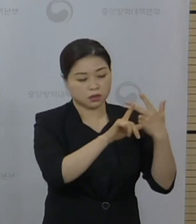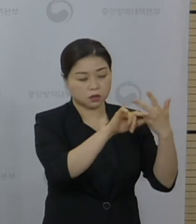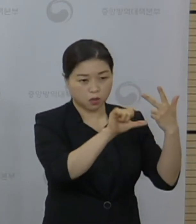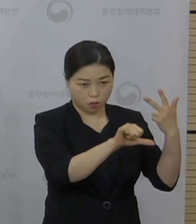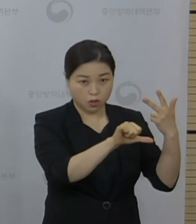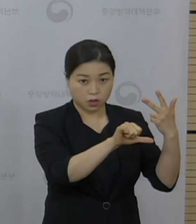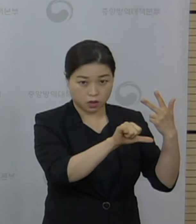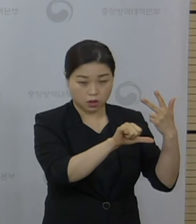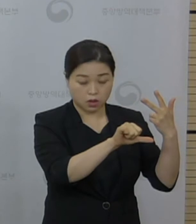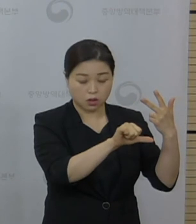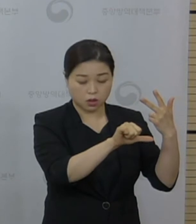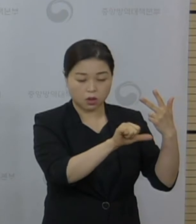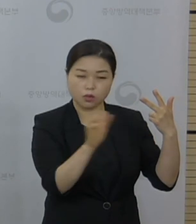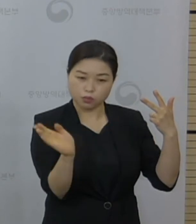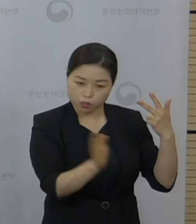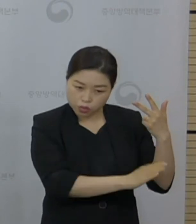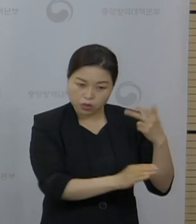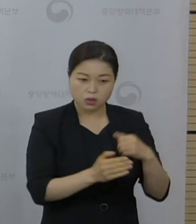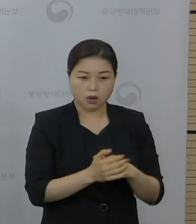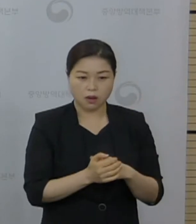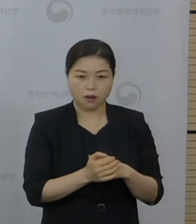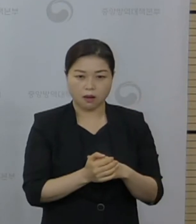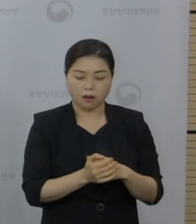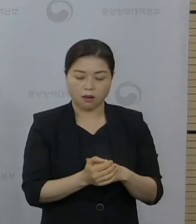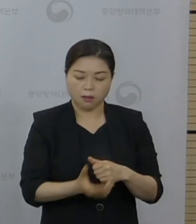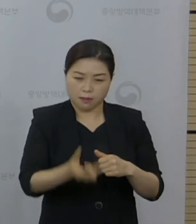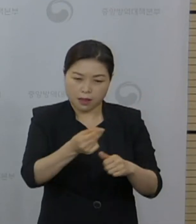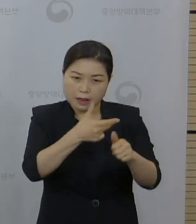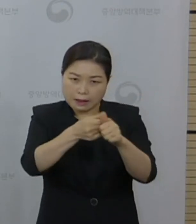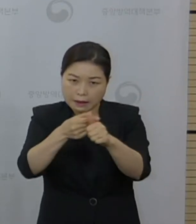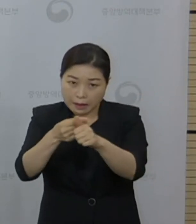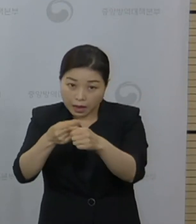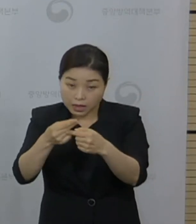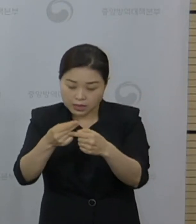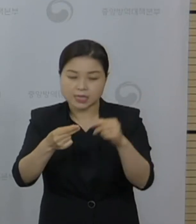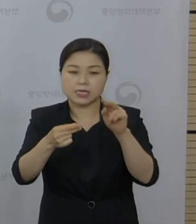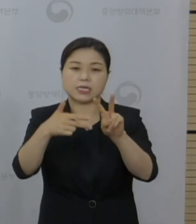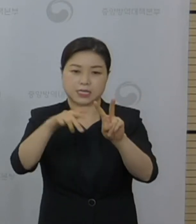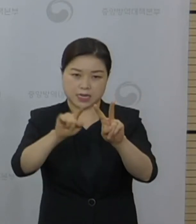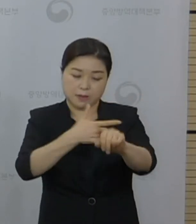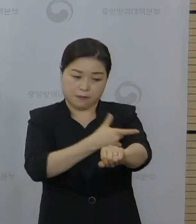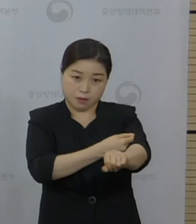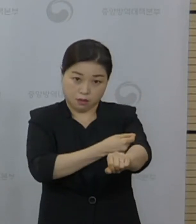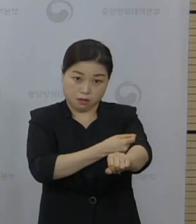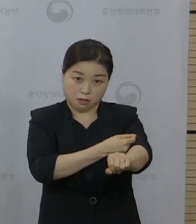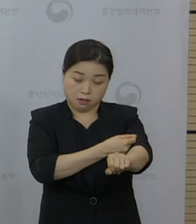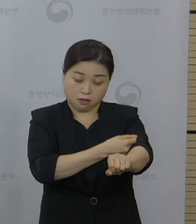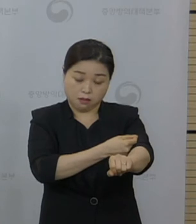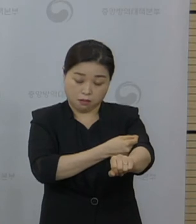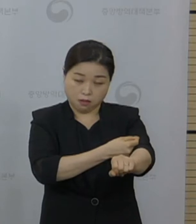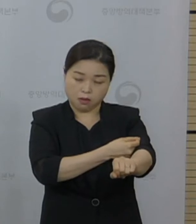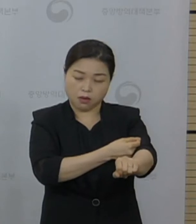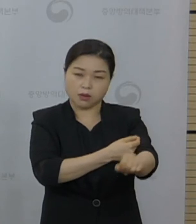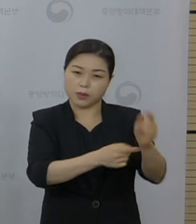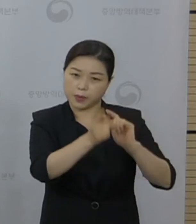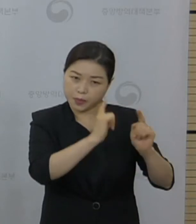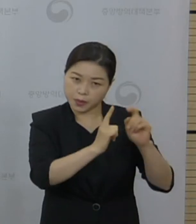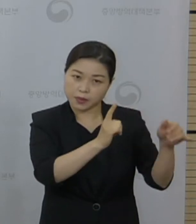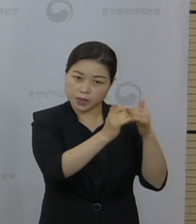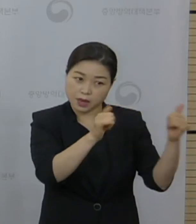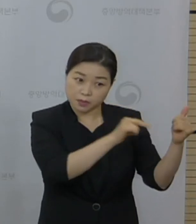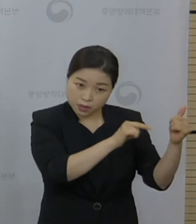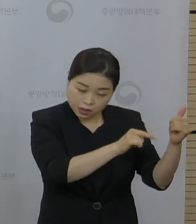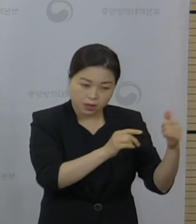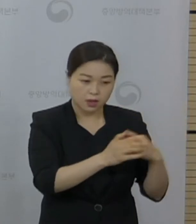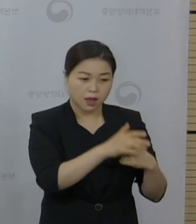조기접종 위탁의료기관에서 2차 접종을 받으시는 분들을 대상으로 우선적으로 아스트라제네카 백신 대신에